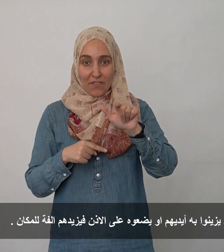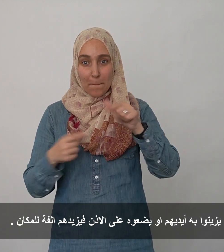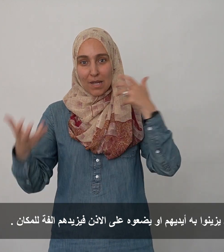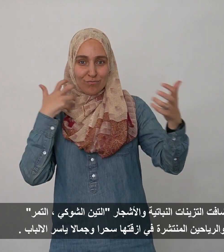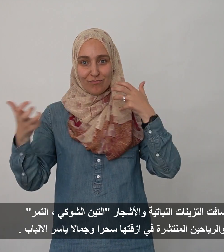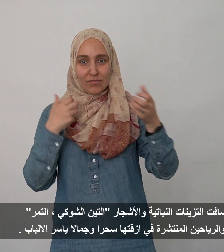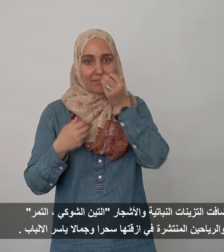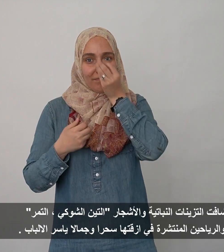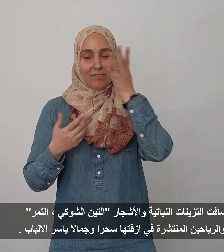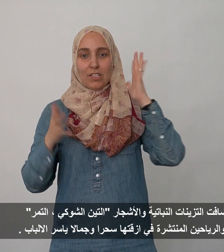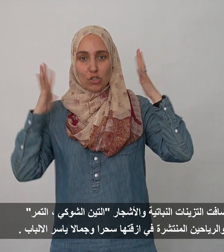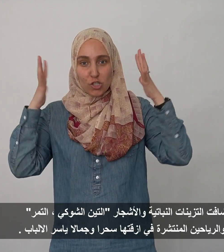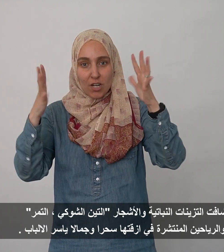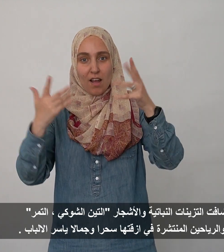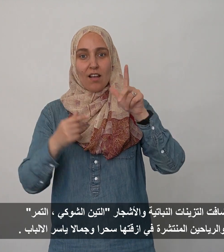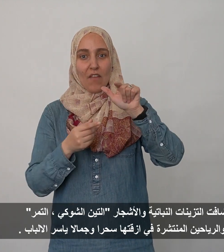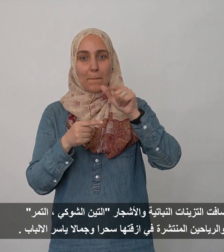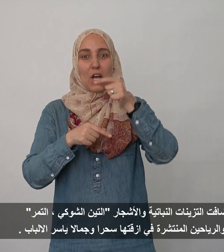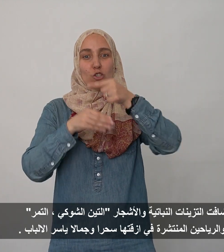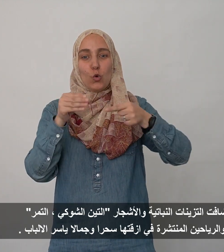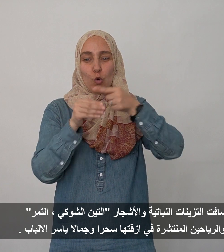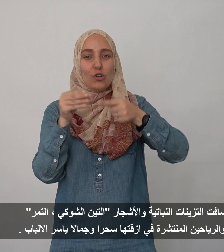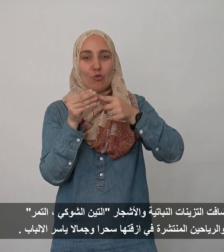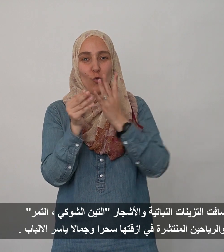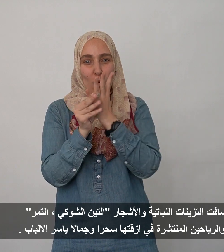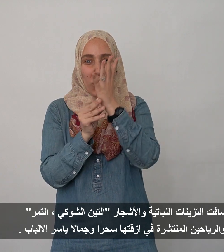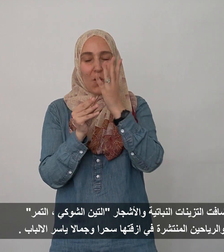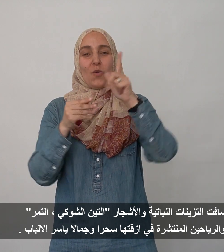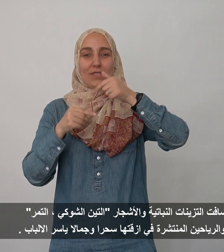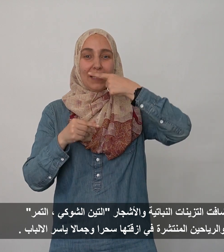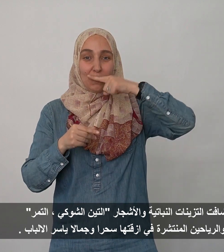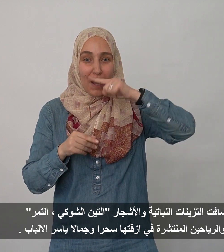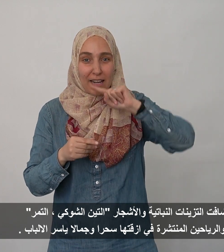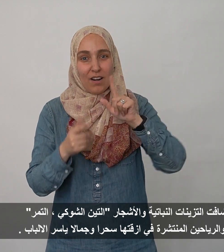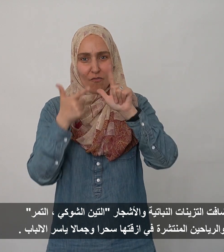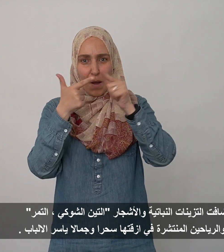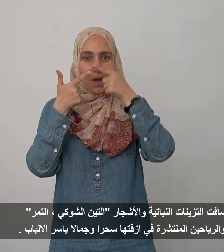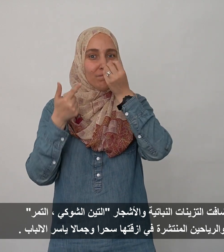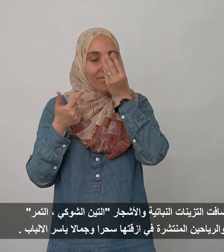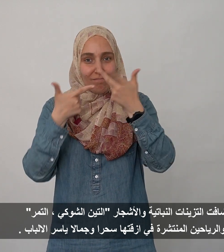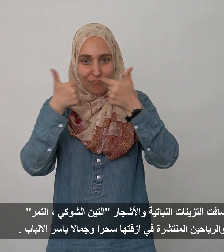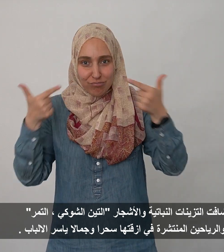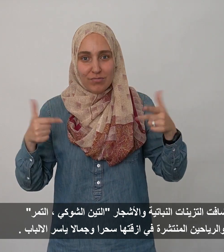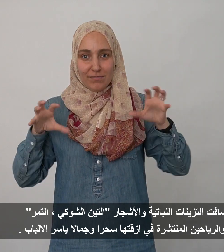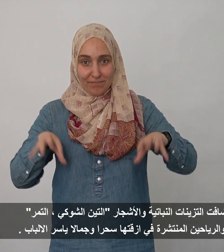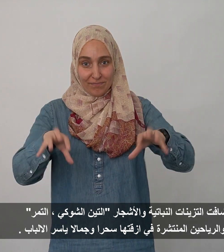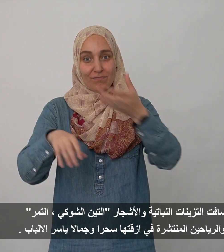أضافت التزيينة النباتية والأشجار التين الشوكي التمر والورود والرياح المنتشرة في